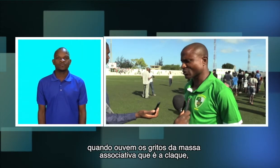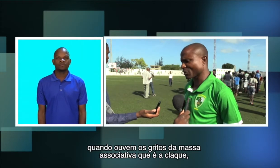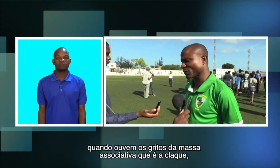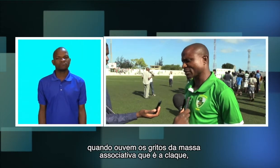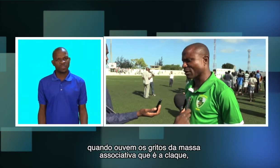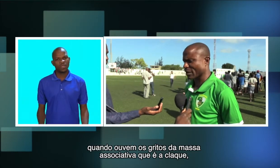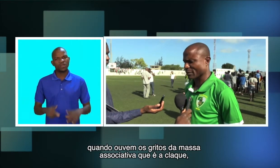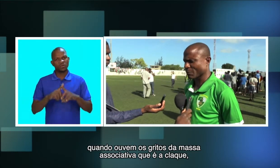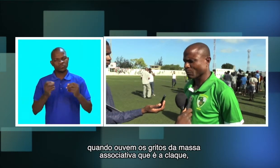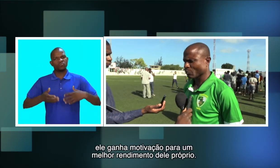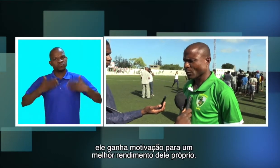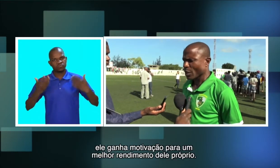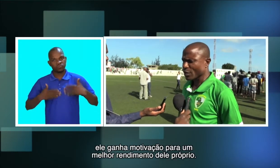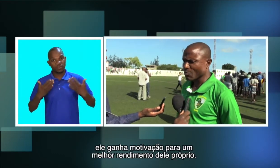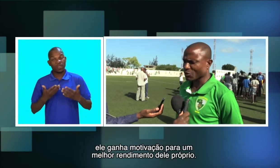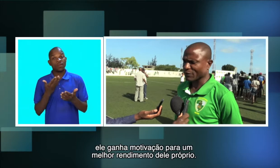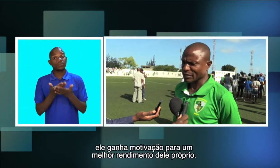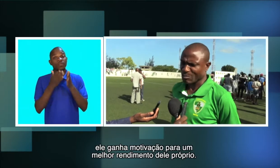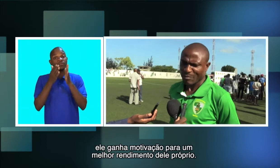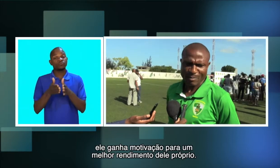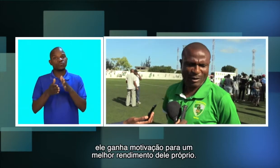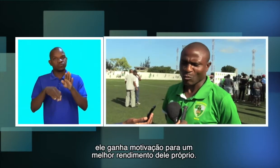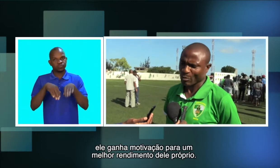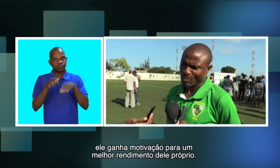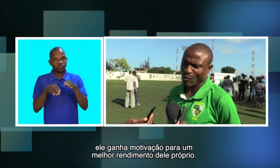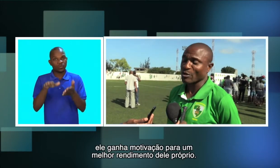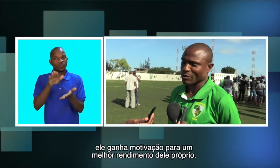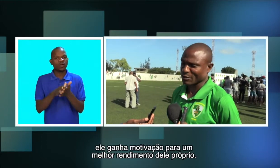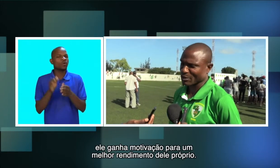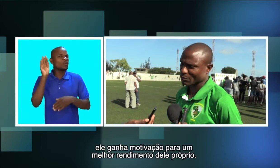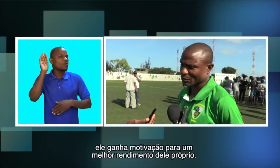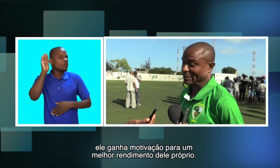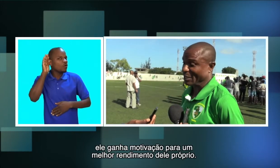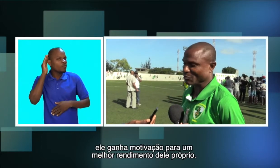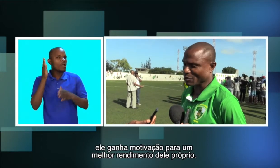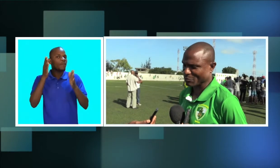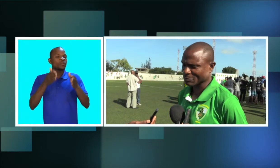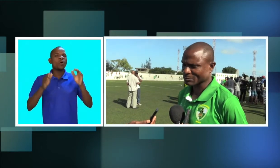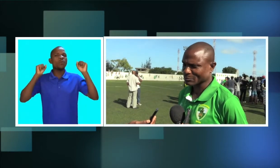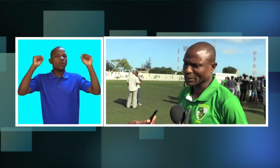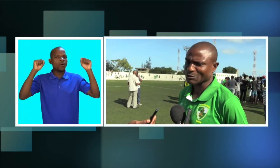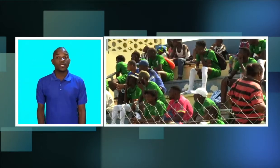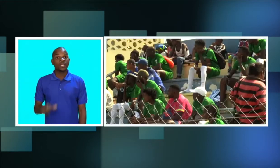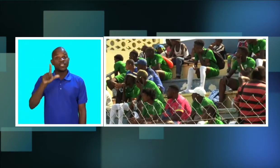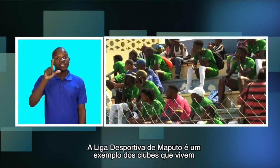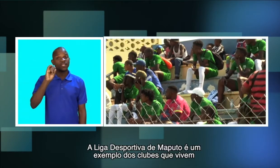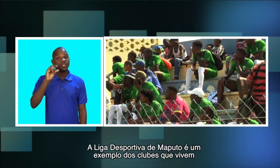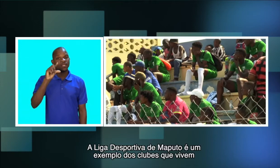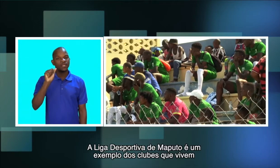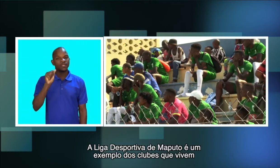associativa, que são a CLAC, eles ganham motivação para o melhor rendimento deles mesmos. A Liga Desportiva do